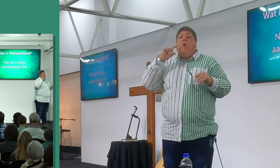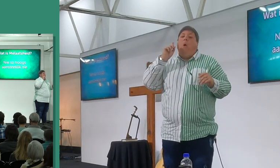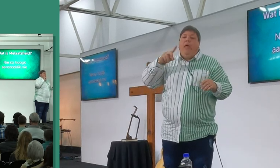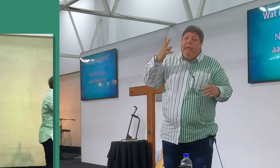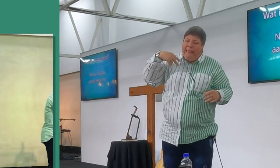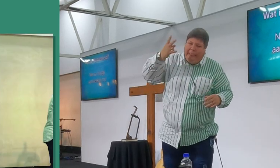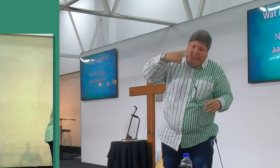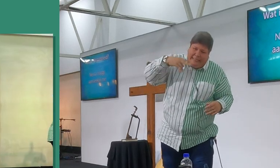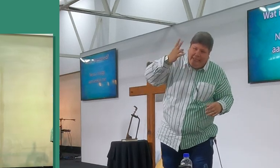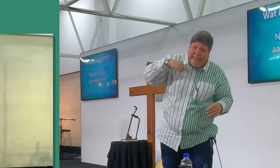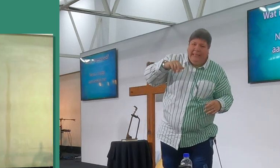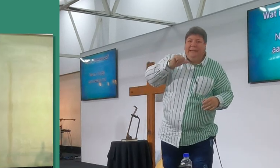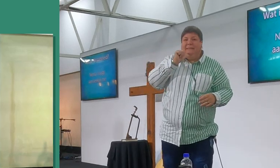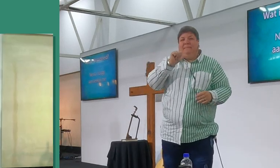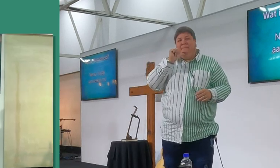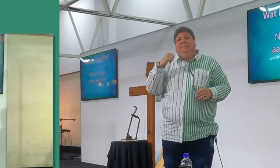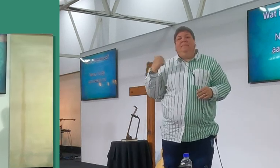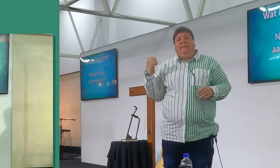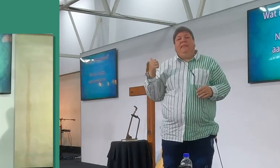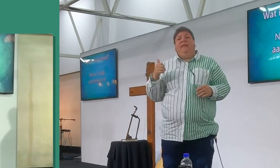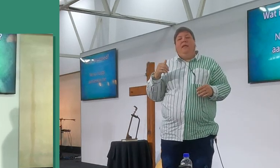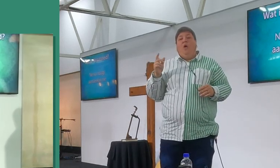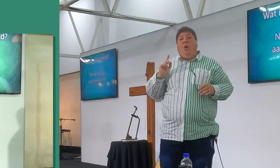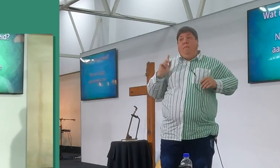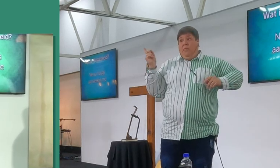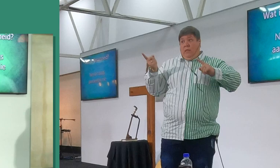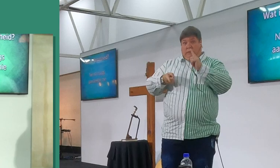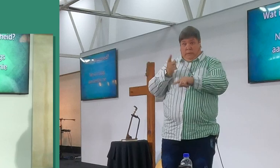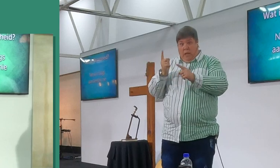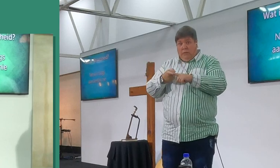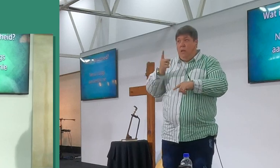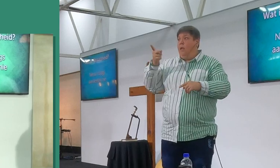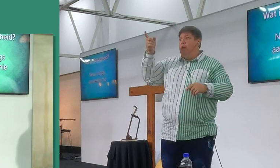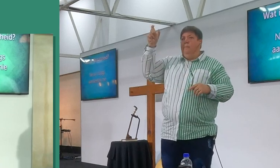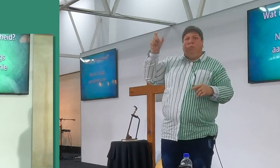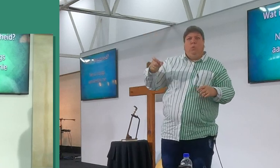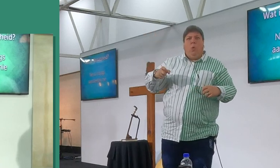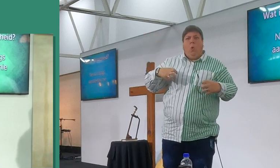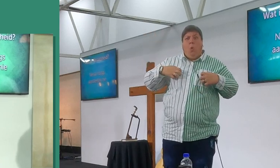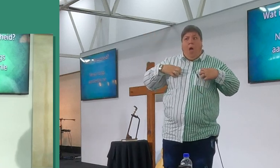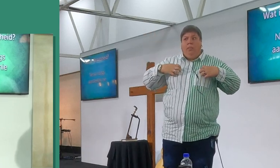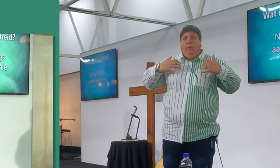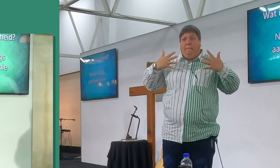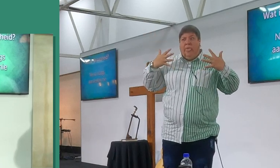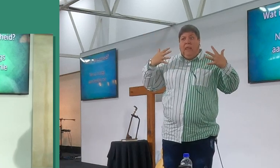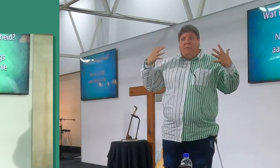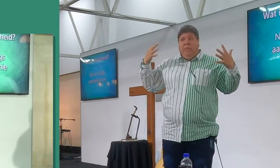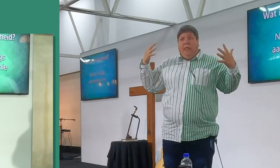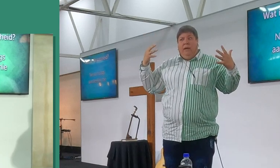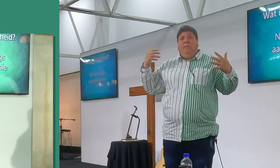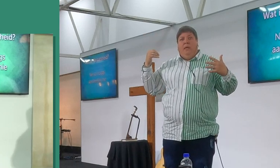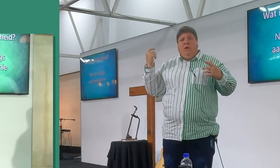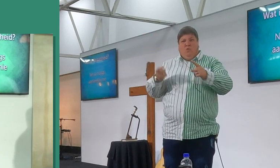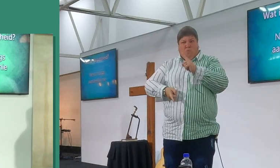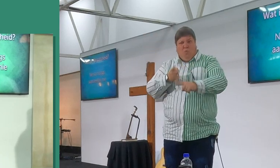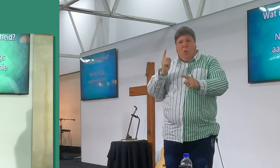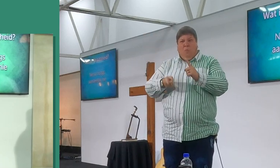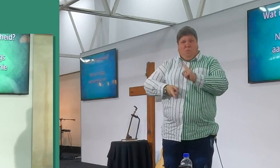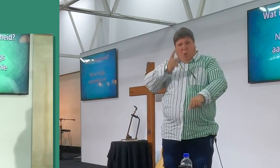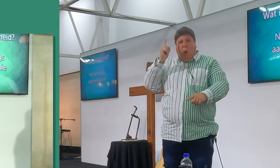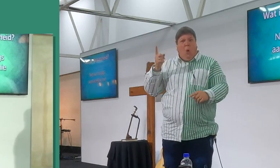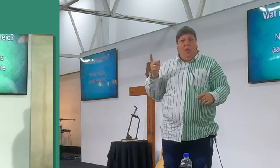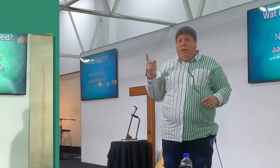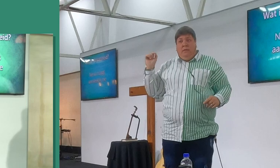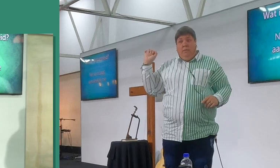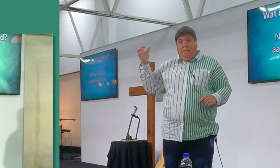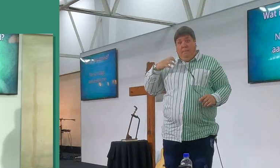want, jy maak die persoon wat jou pakje kwaad, as jy nie heil nie. Ek het dit ongelukkig te laat geleer in die huis, want